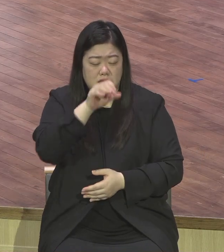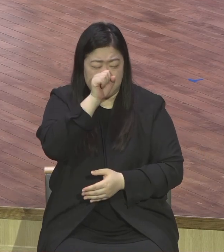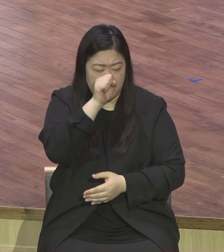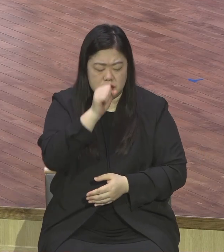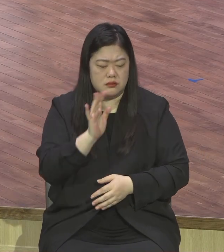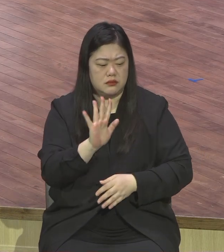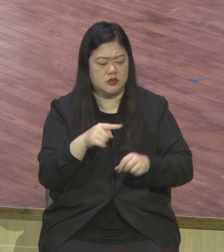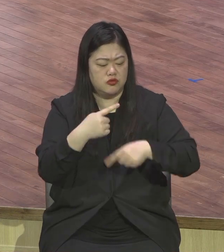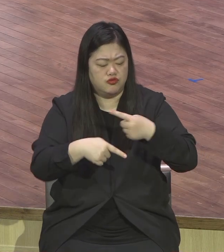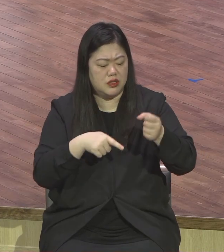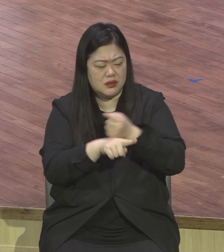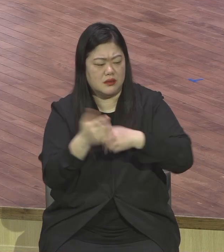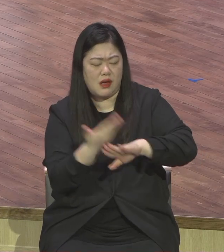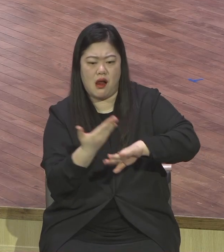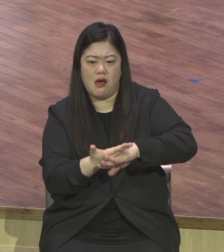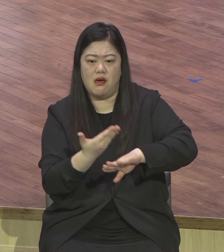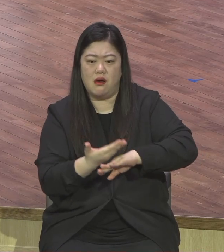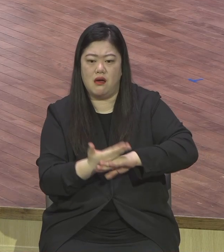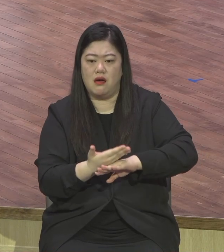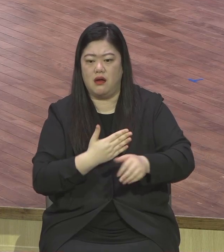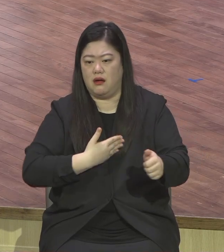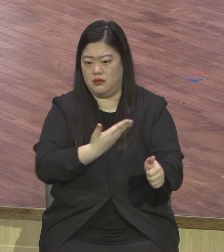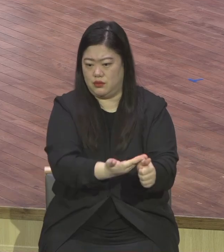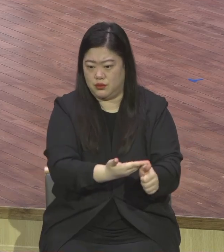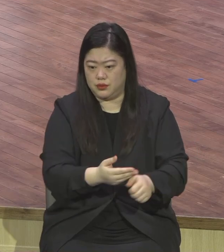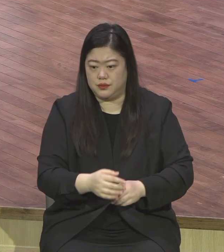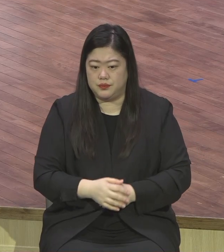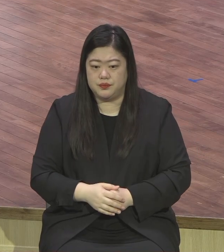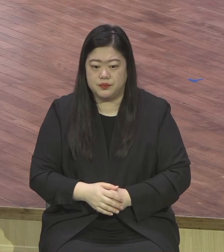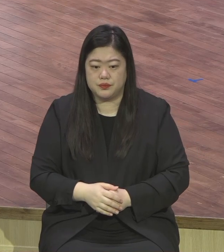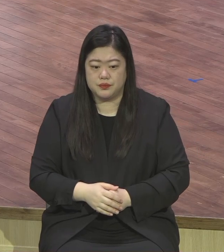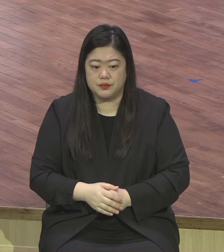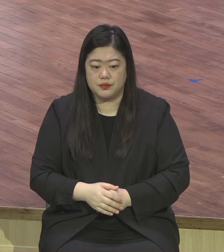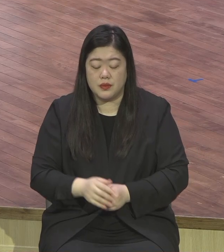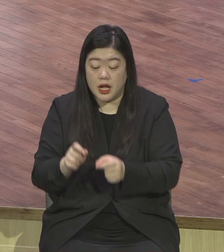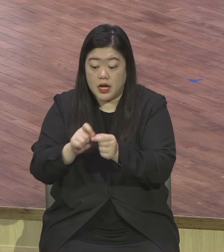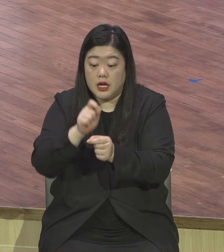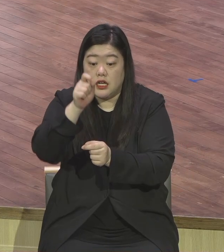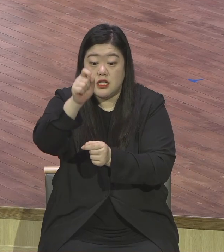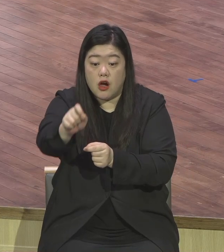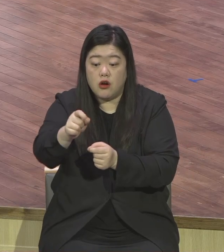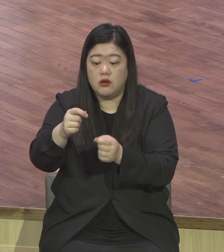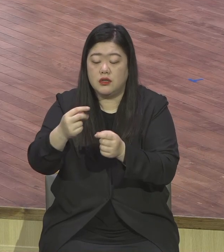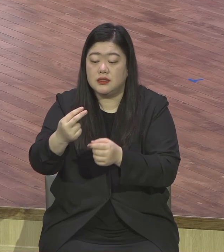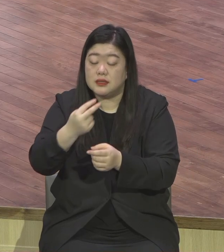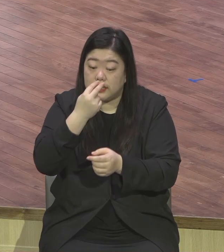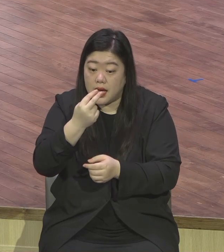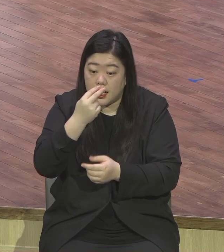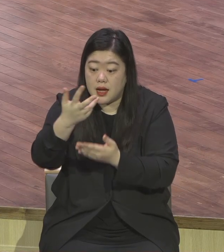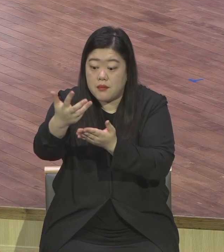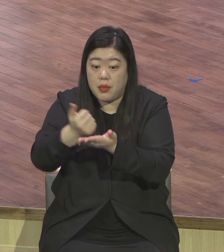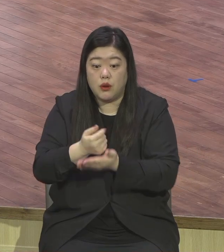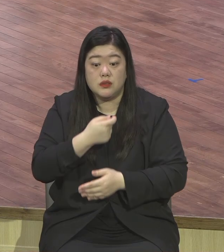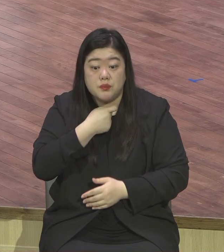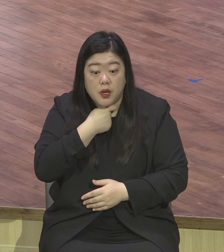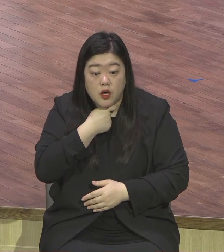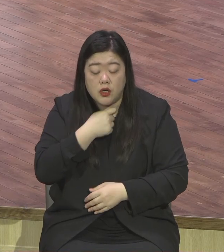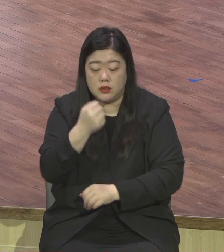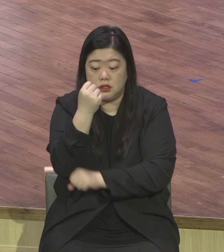하나님께서 우리에게 영생을 위해서 세우신 기준이 뭐냐 선한 행위가 아니다. 영생을